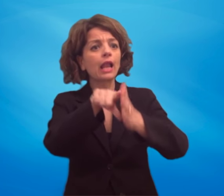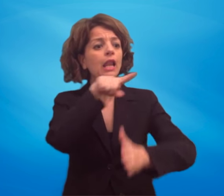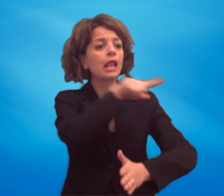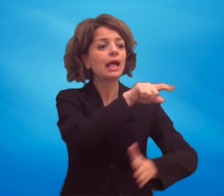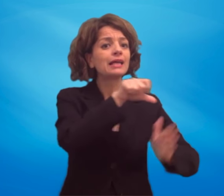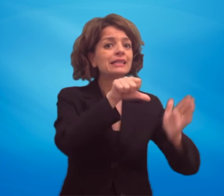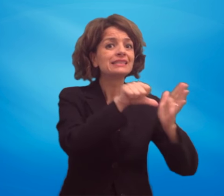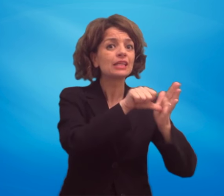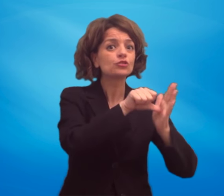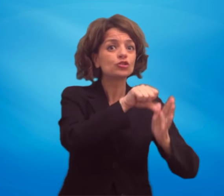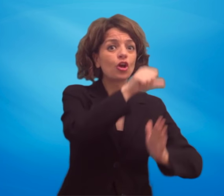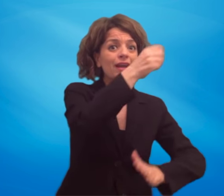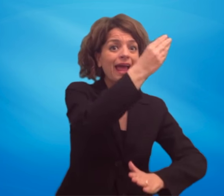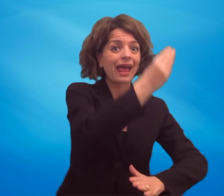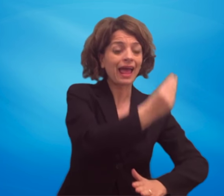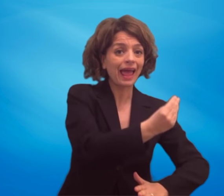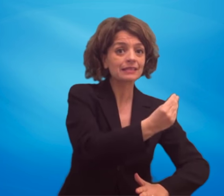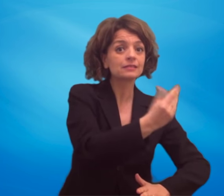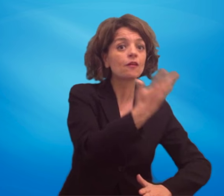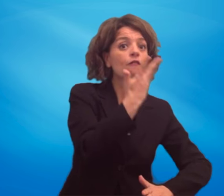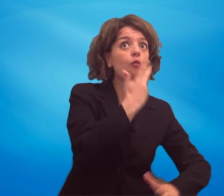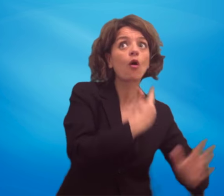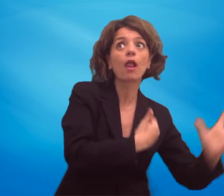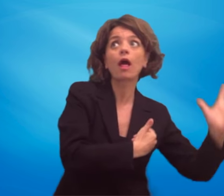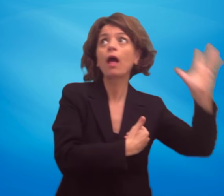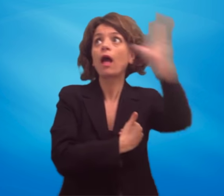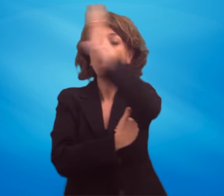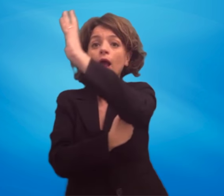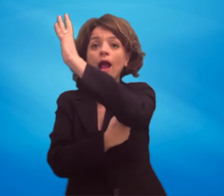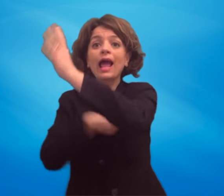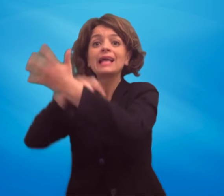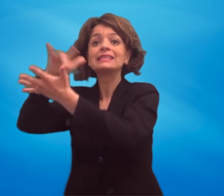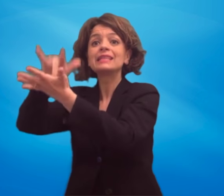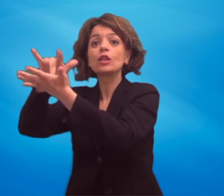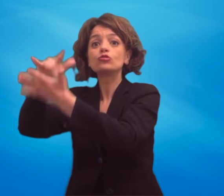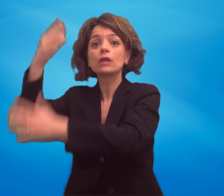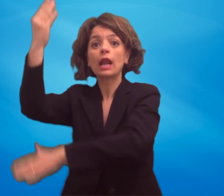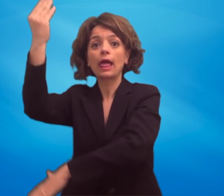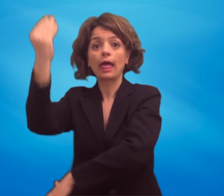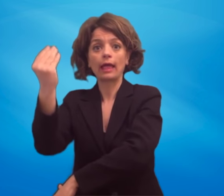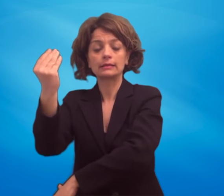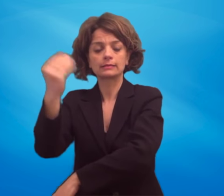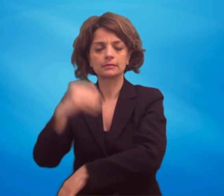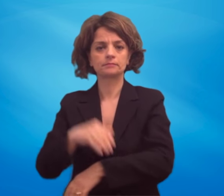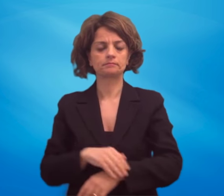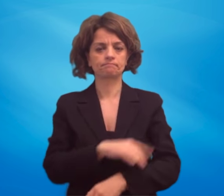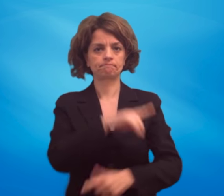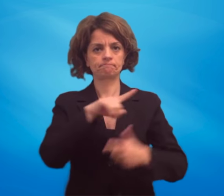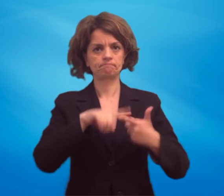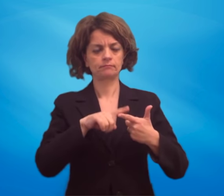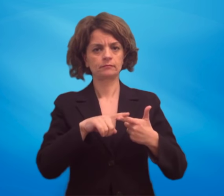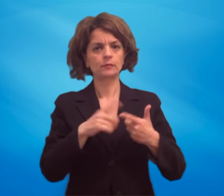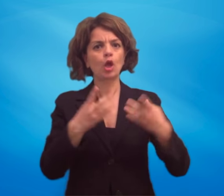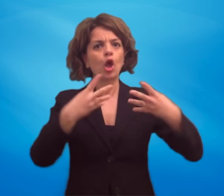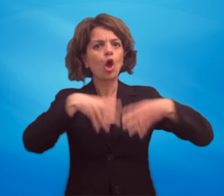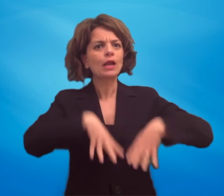sede centrale. 2. Organizza corsi LIS senza autorizzazione del